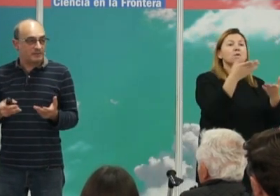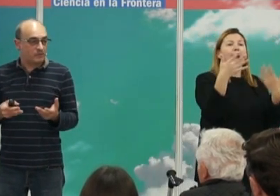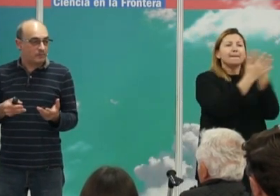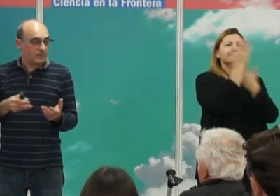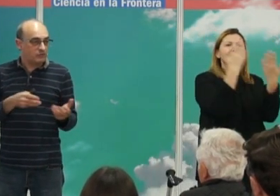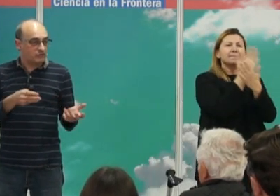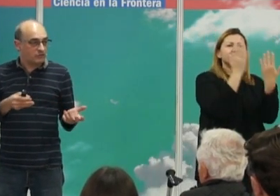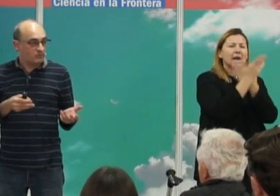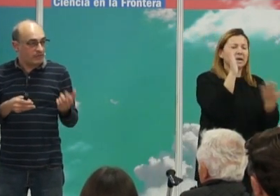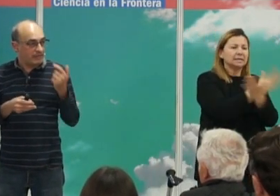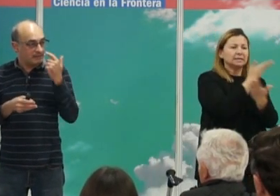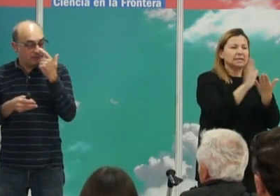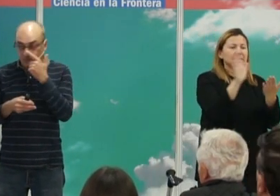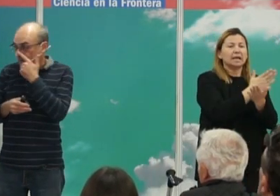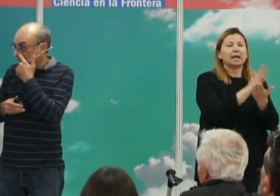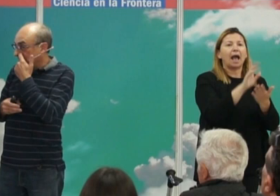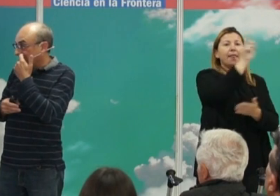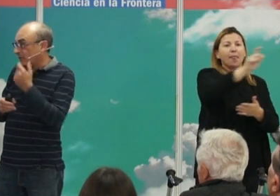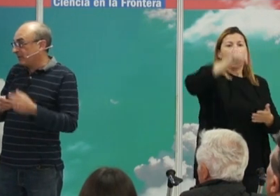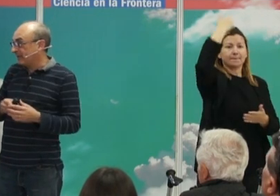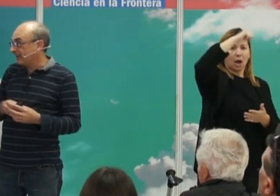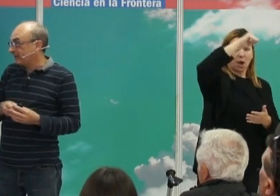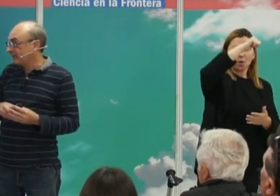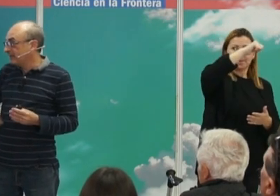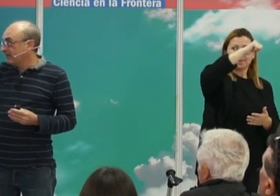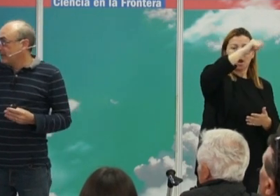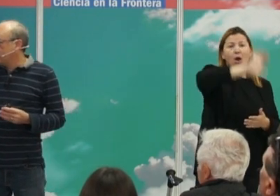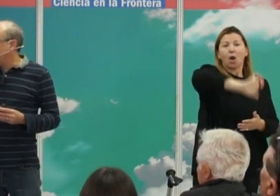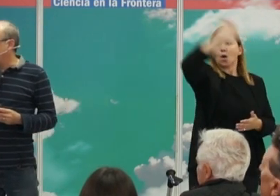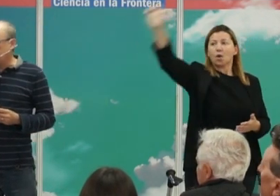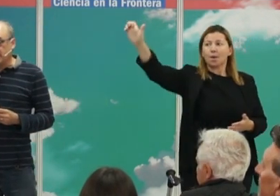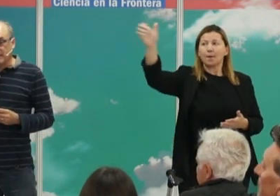hombres europeos con mujeres afroamericanas